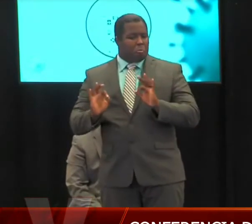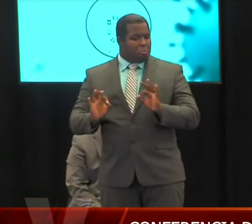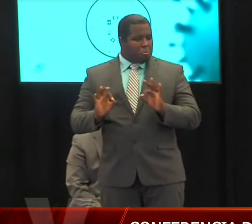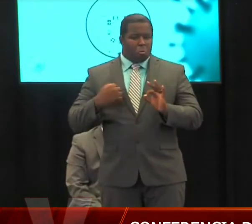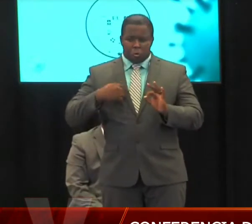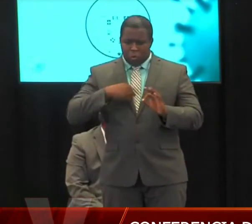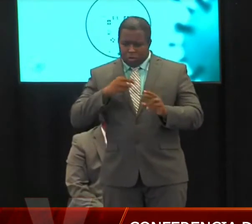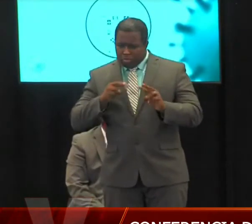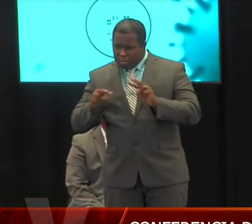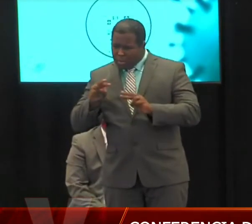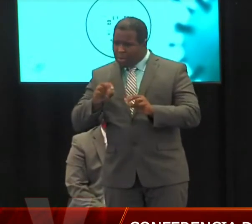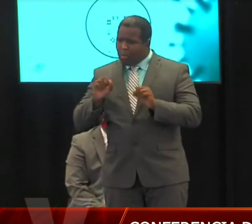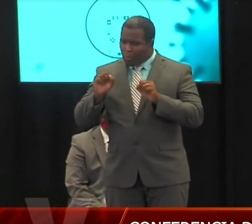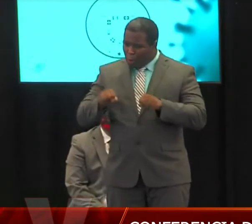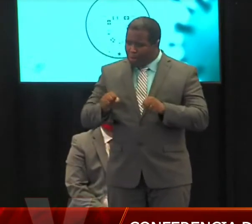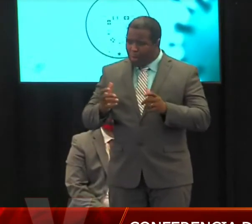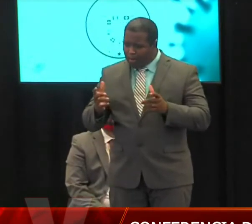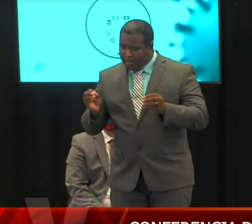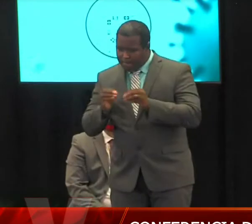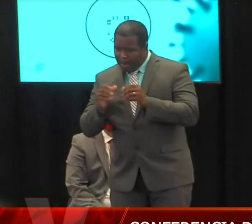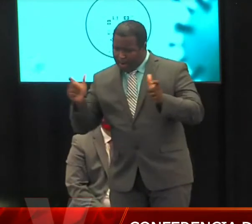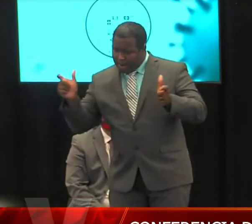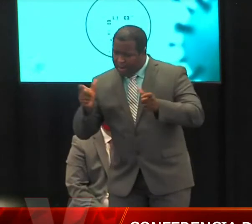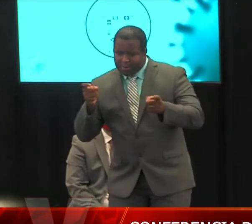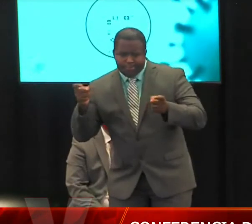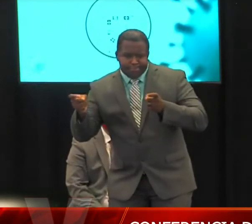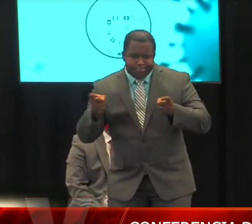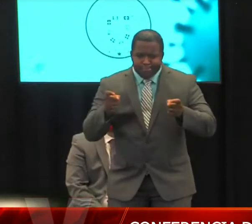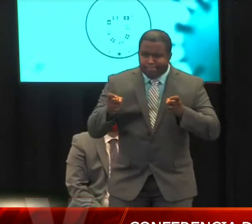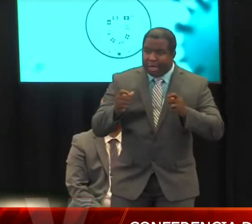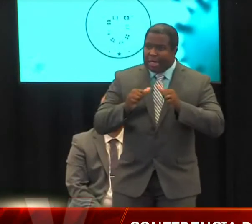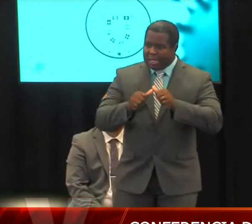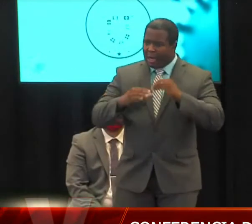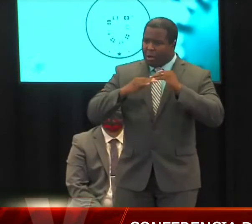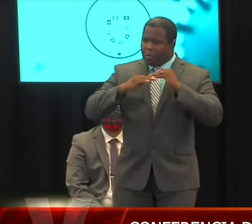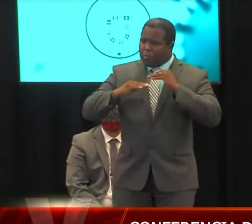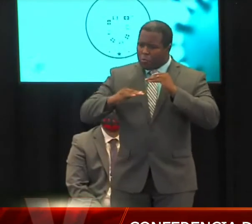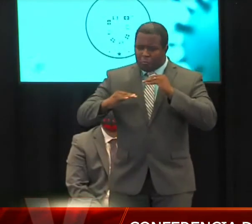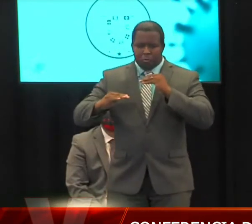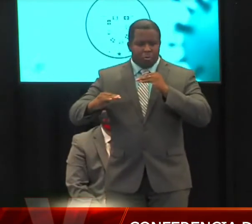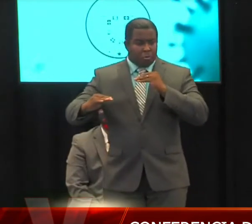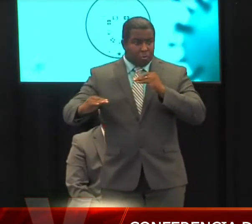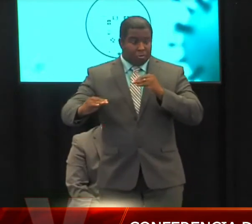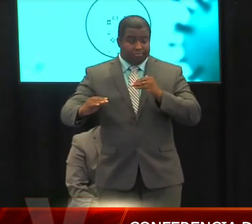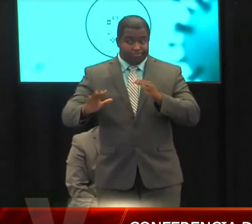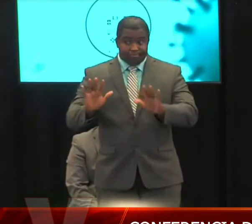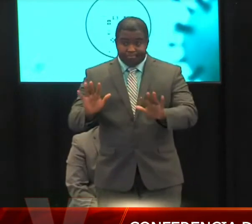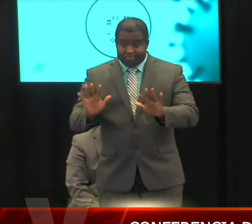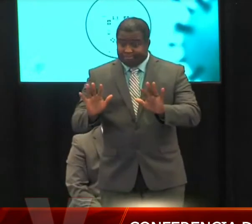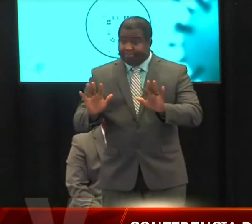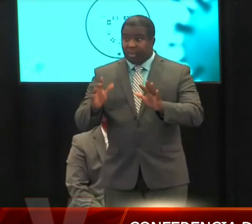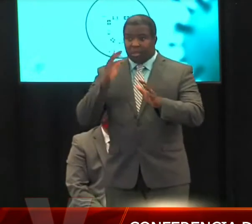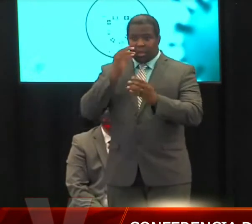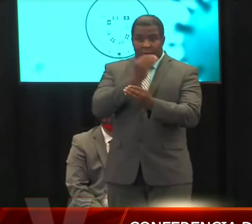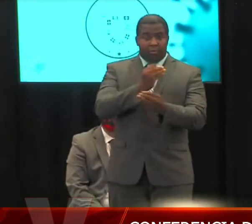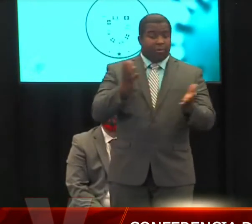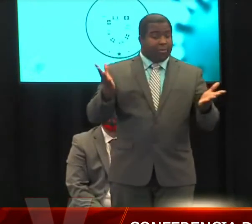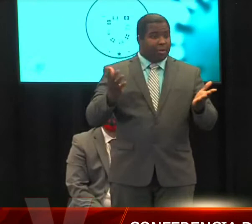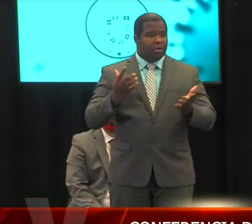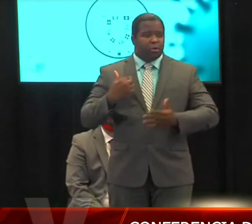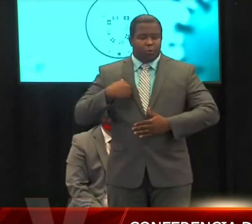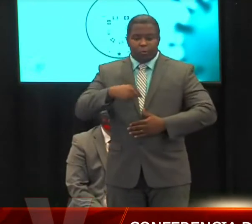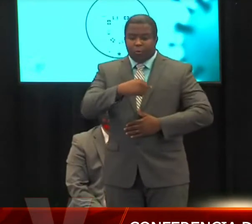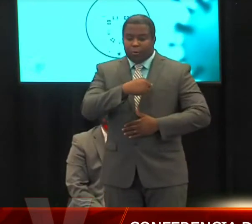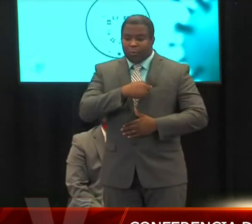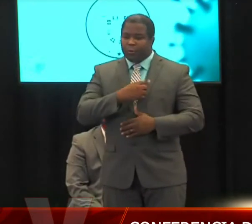siendo por debajo de lo nunca esperado. Una de las cosas que hemos hecho claras es que el hecho de que la mayoría de las personas que han, ¿verdad?,